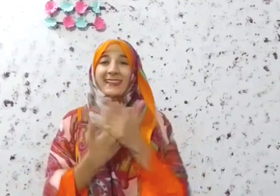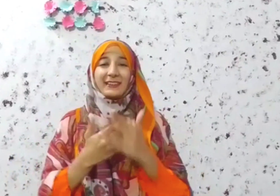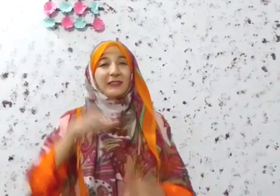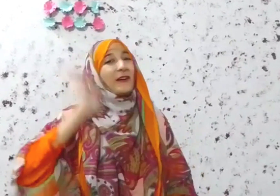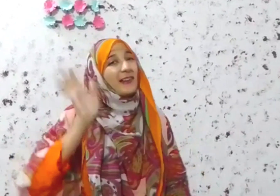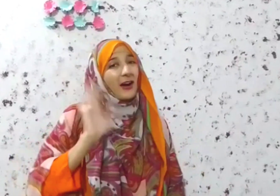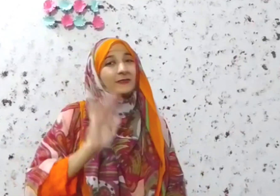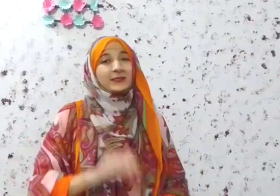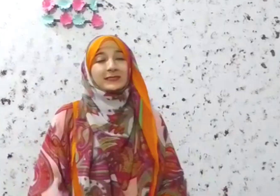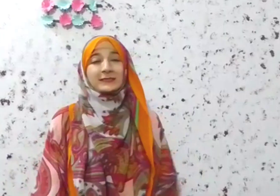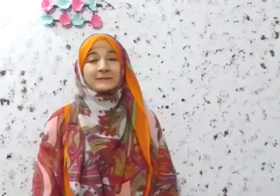थैंक यू, अलाफ लेज़